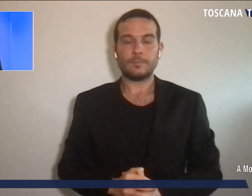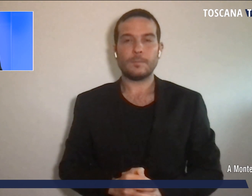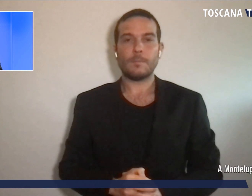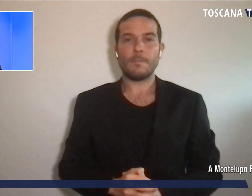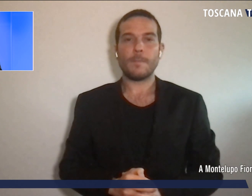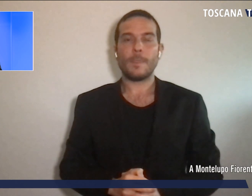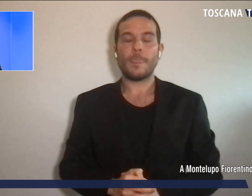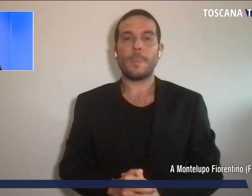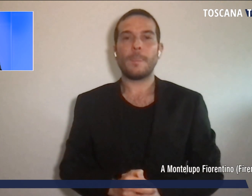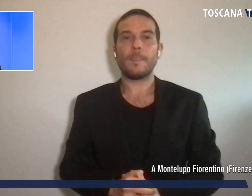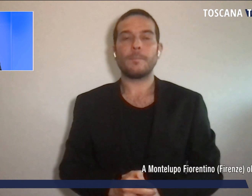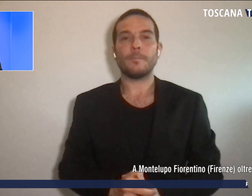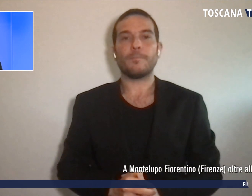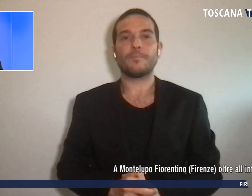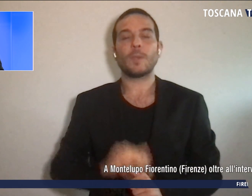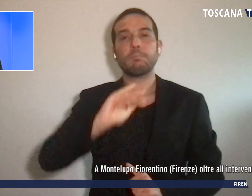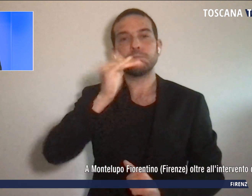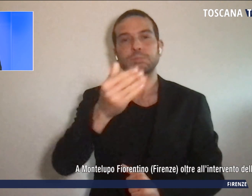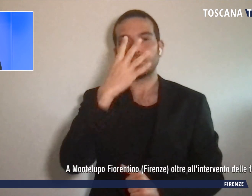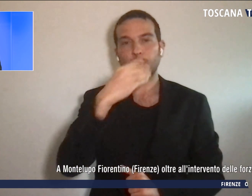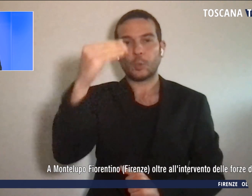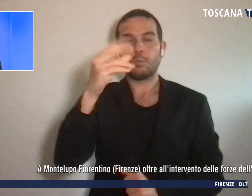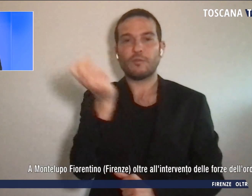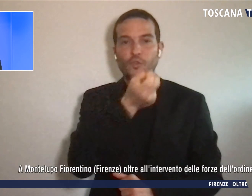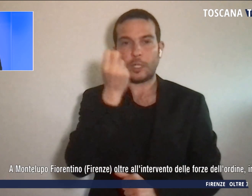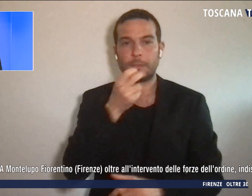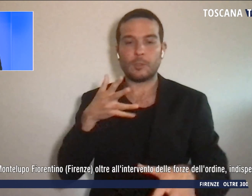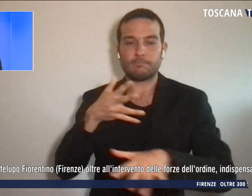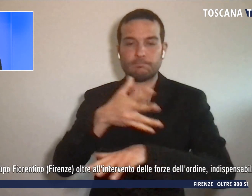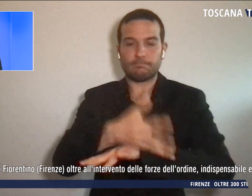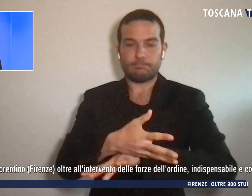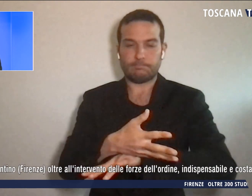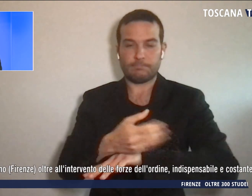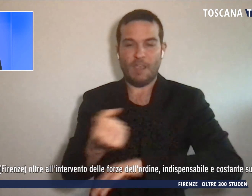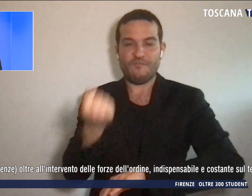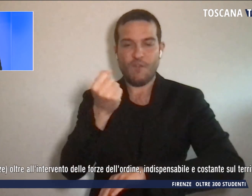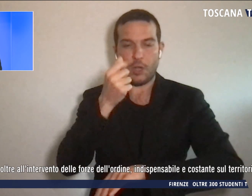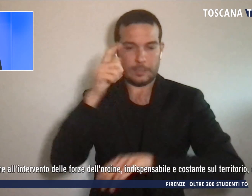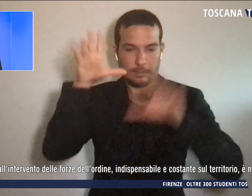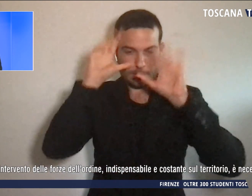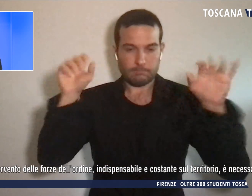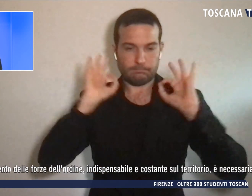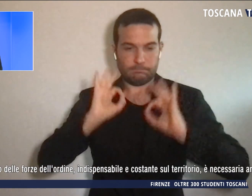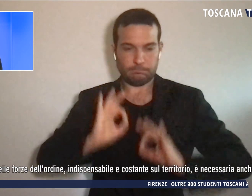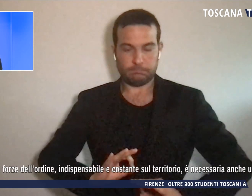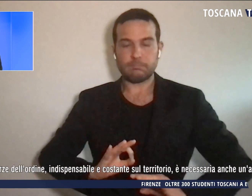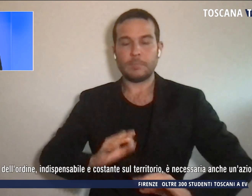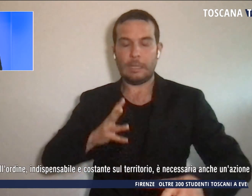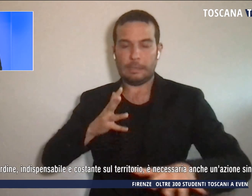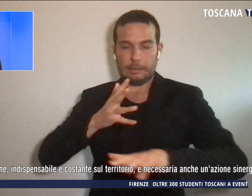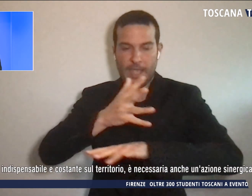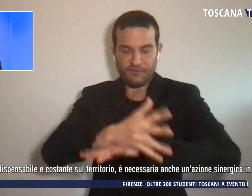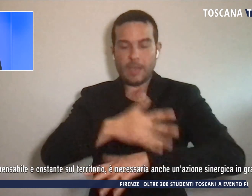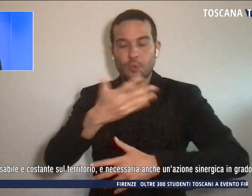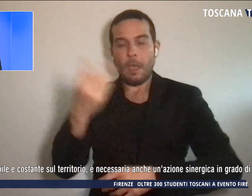A Montelupo Fiorentino, oltre all'intervento delle forze dell'ordine indispensabile e costante sul territorio, è necessaria anche un'azione